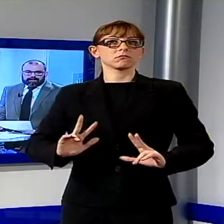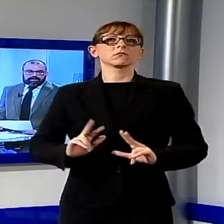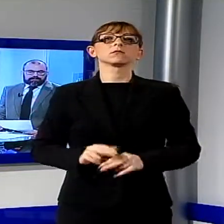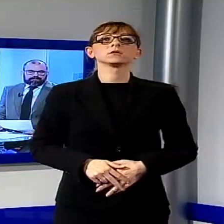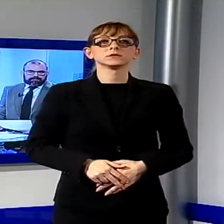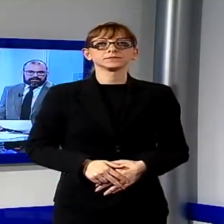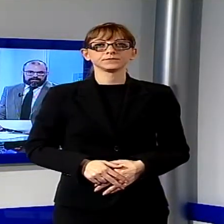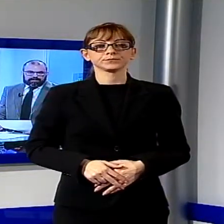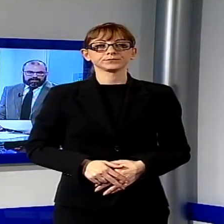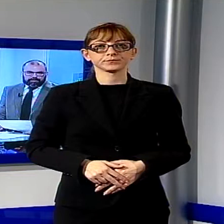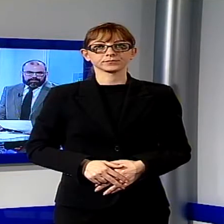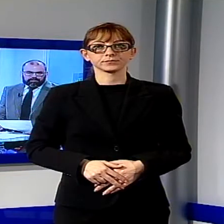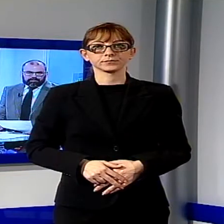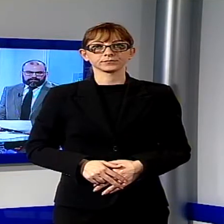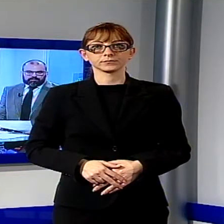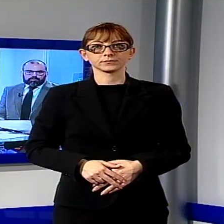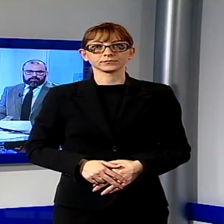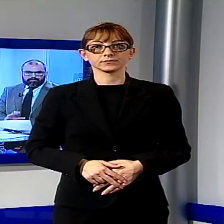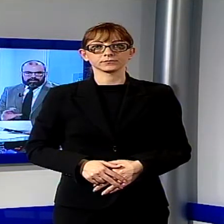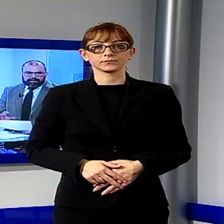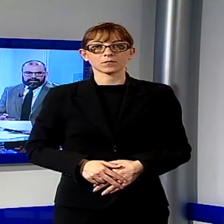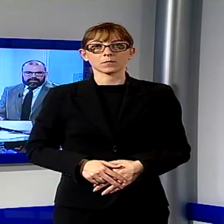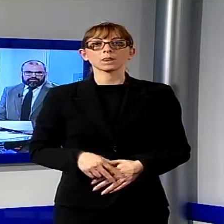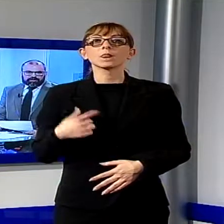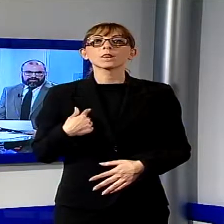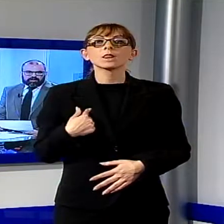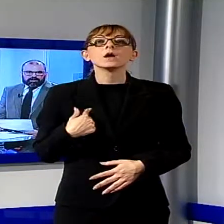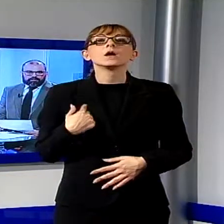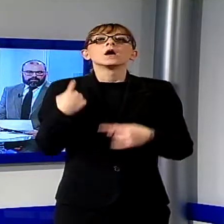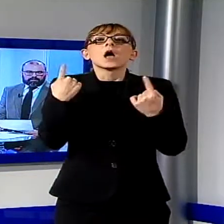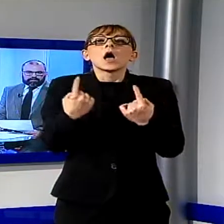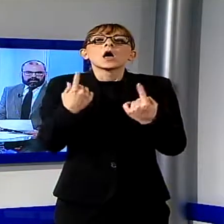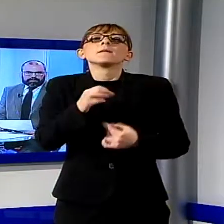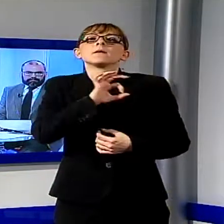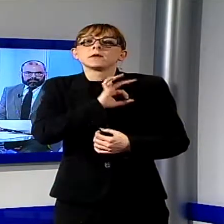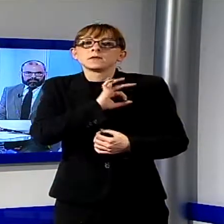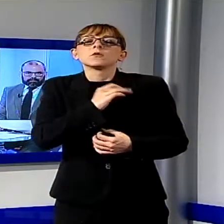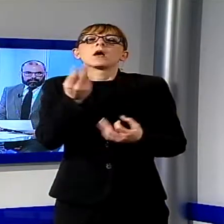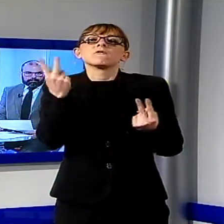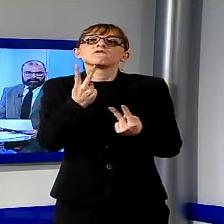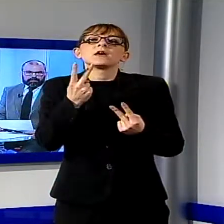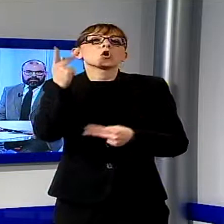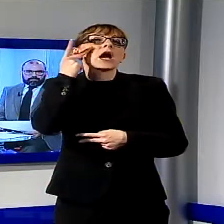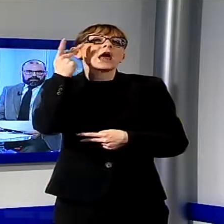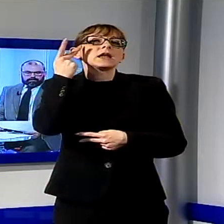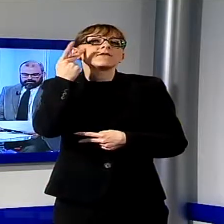In attesa delle premiazioni si chiude il Carnevale di Viareggio anche per quanto riguarda Noi TV.